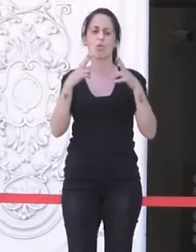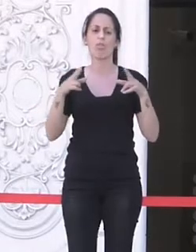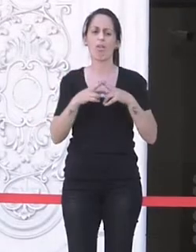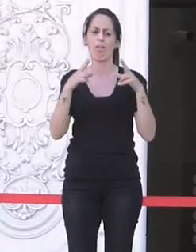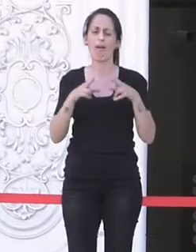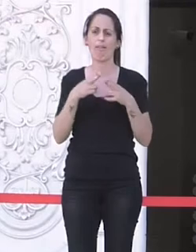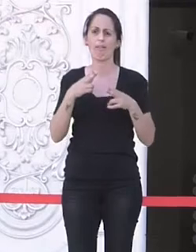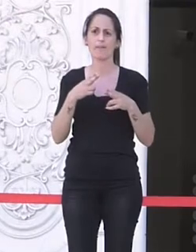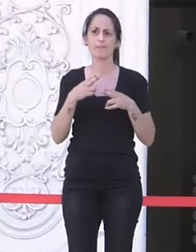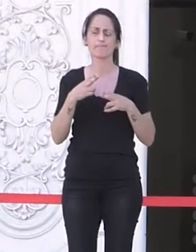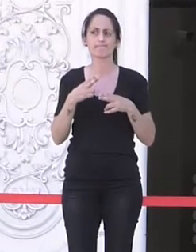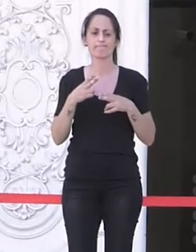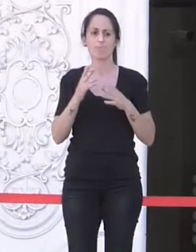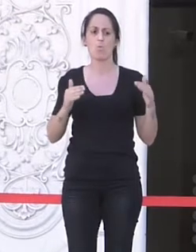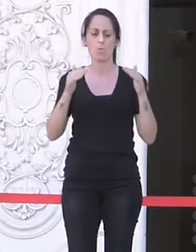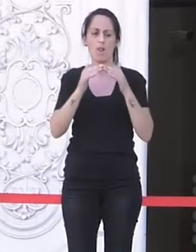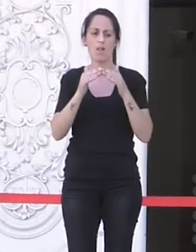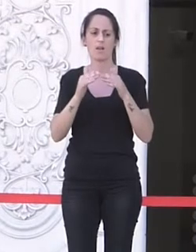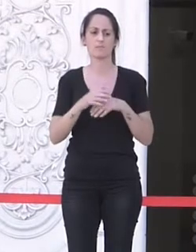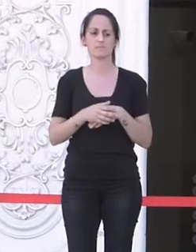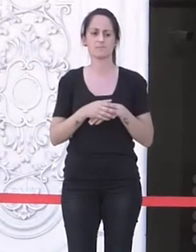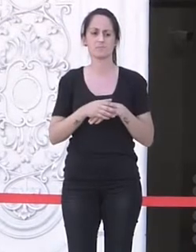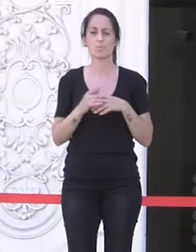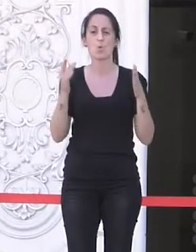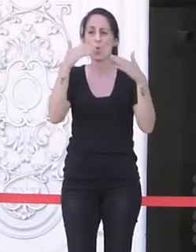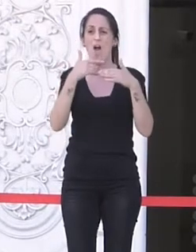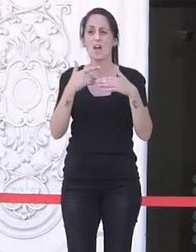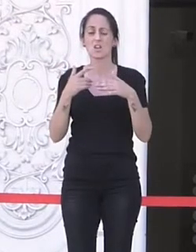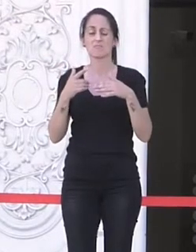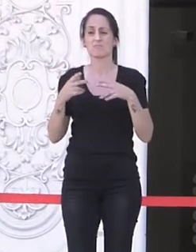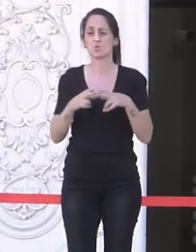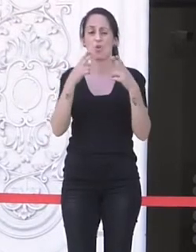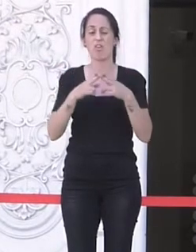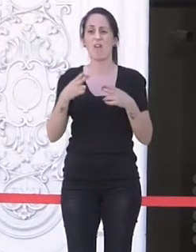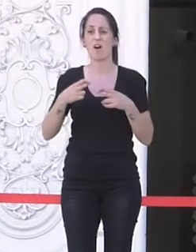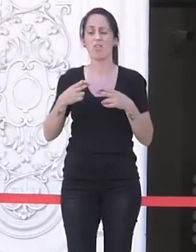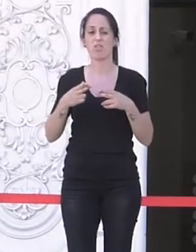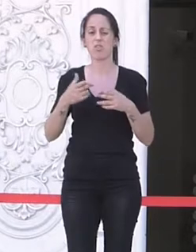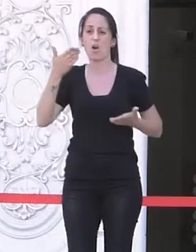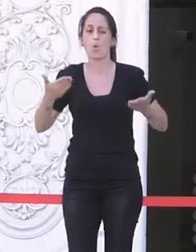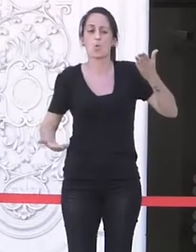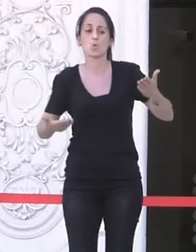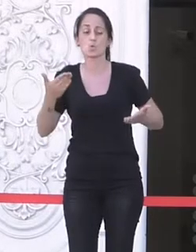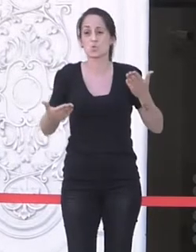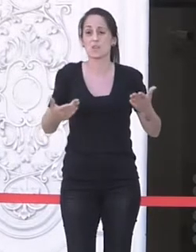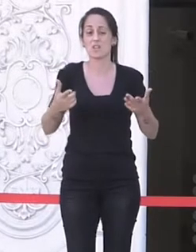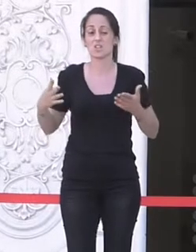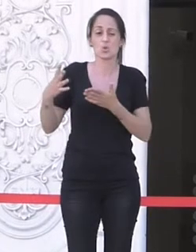verdade mereza a pena. Non hai sociedade xusta se todas as persoas non teñen os mesmos